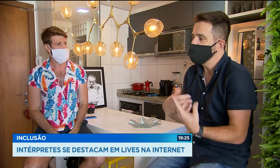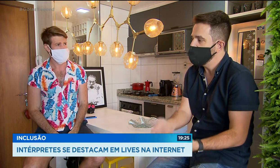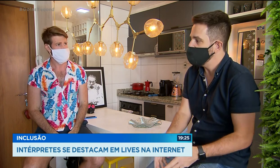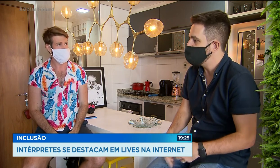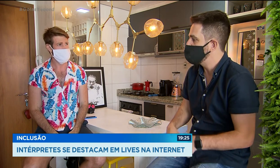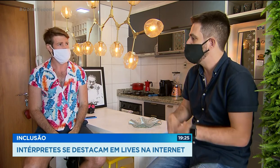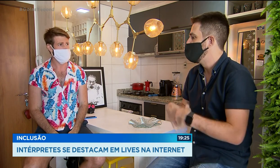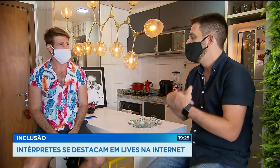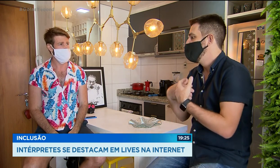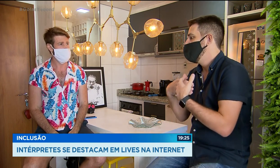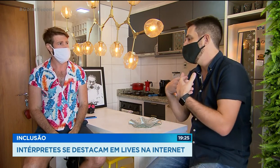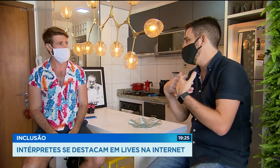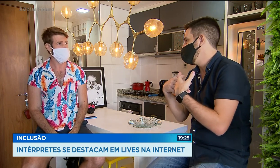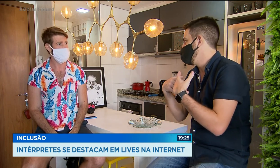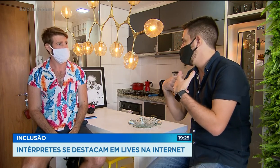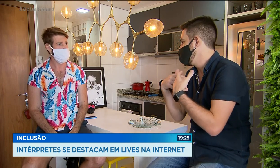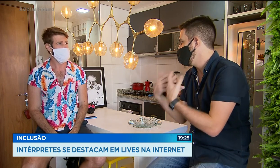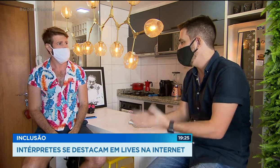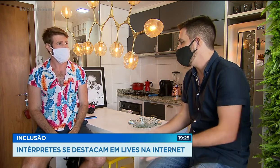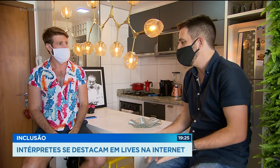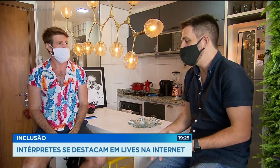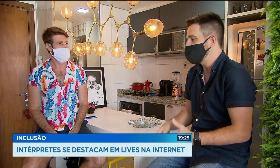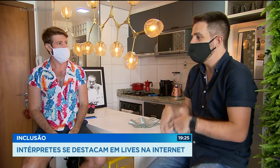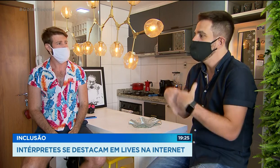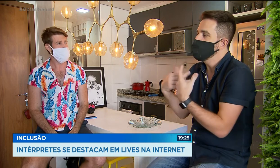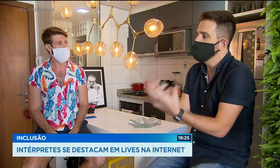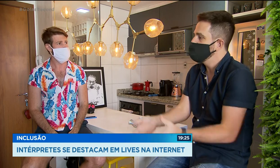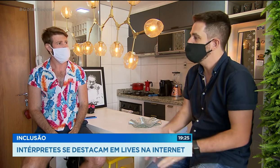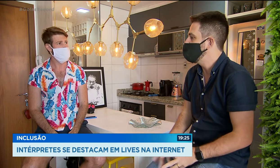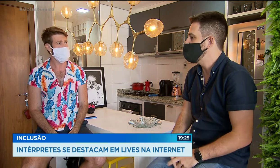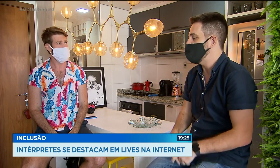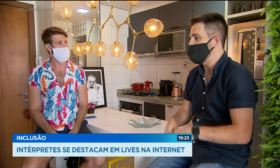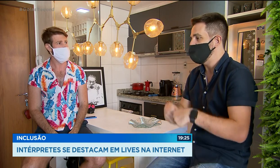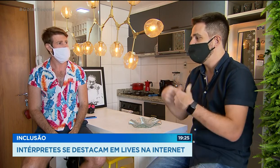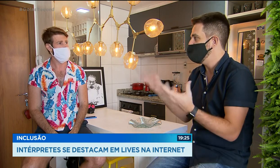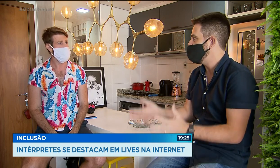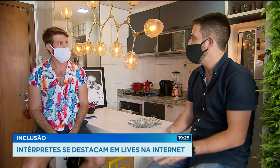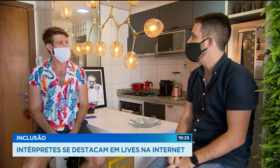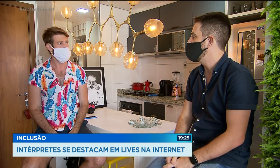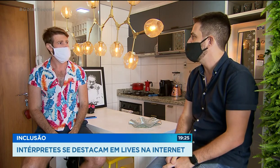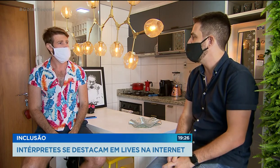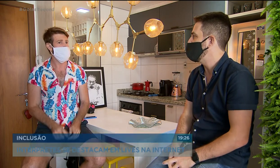político, no ambiente da saúde, no judiciário, enfim, em todos eles.